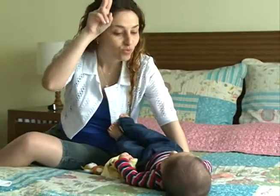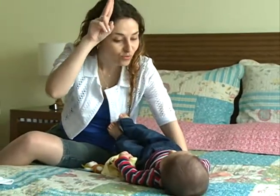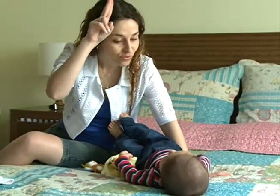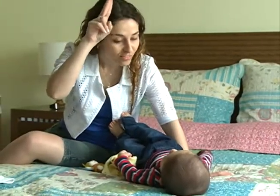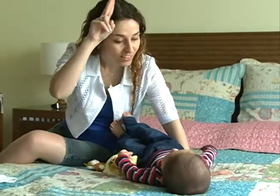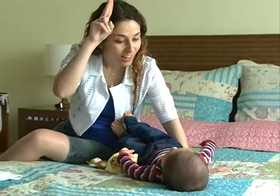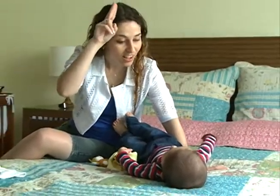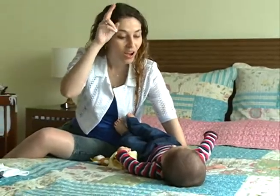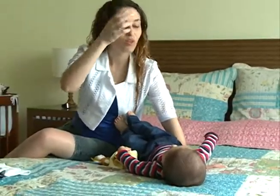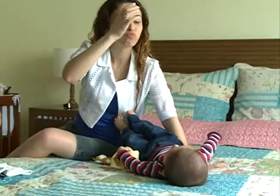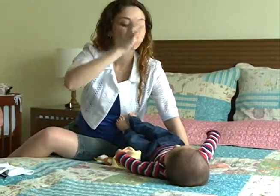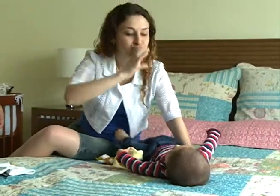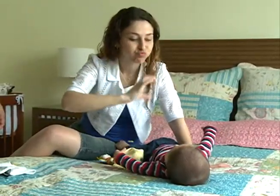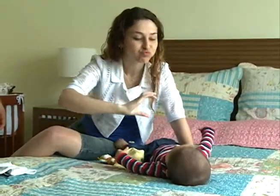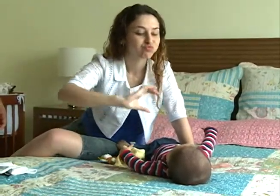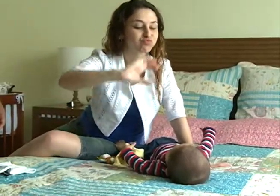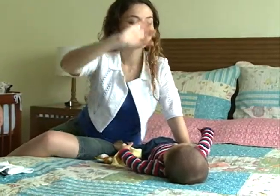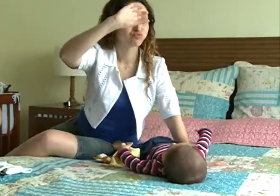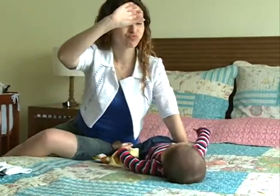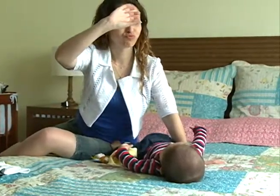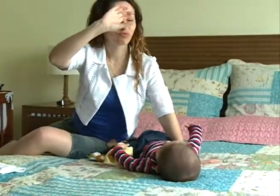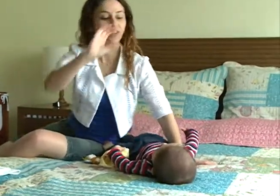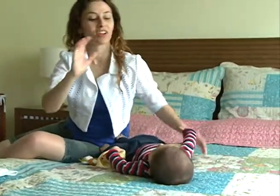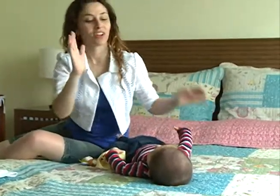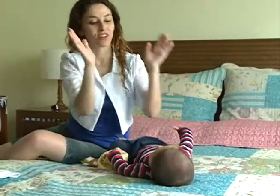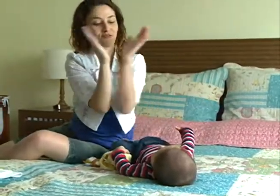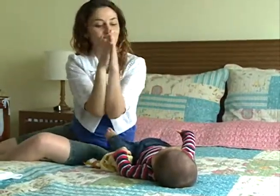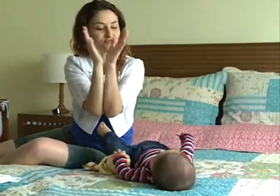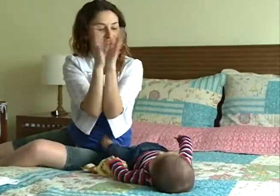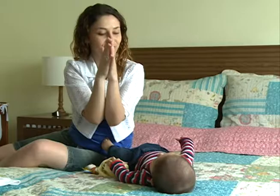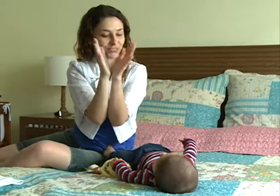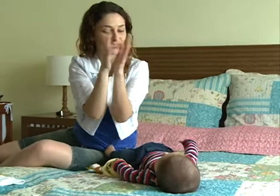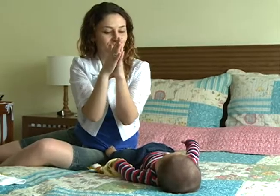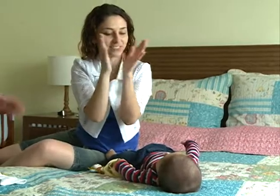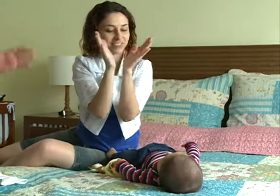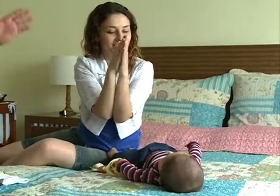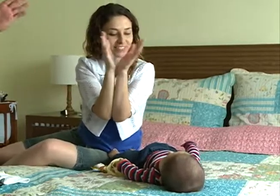Cavalo Elefante Foca